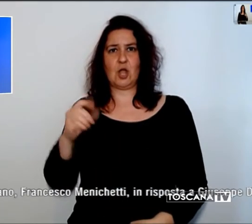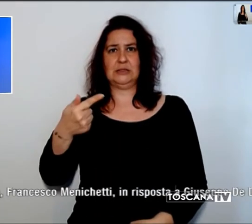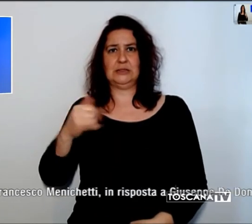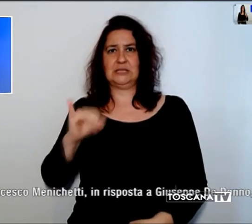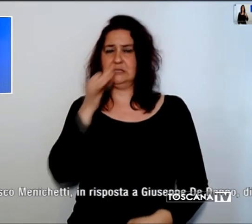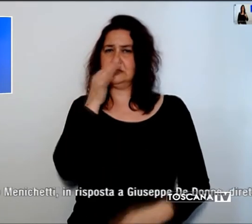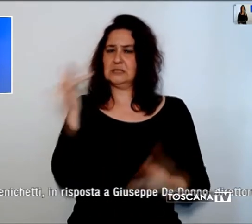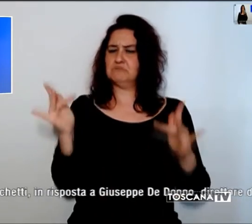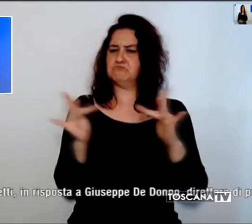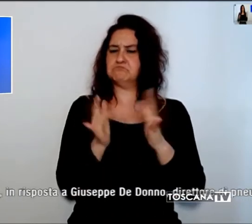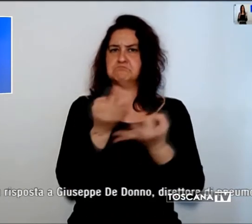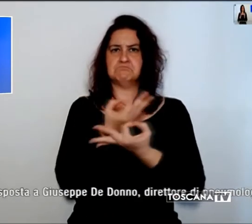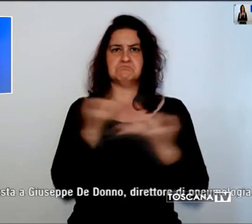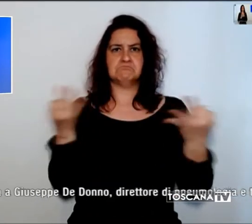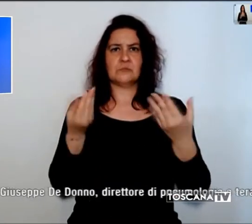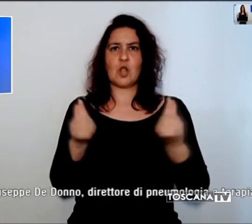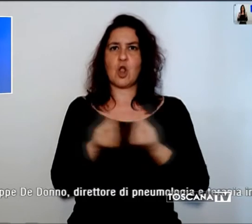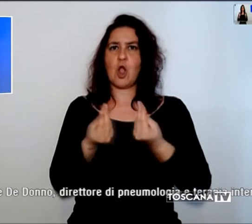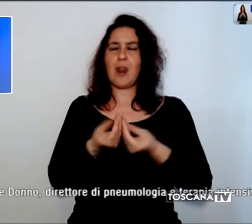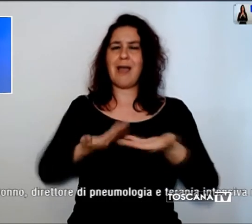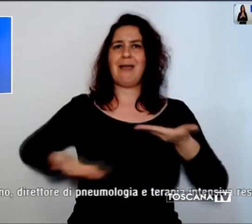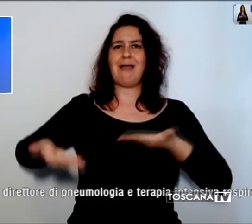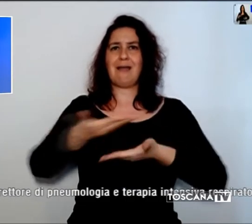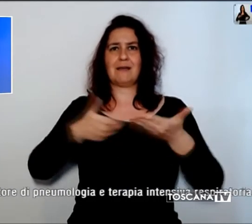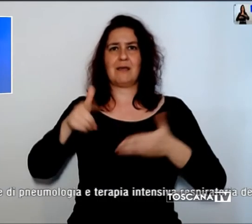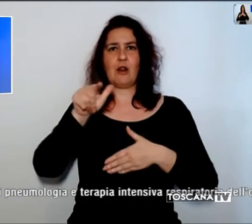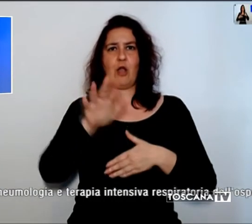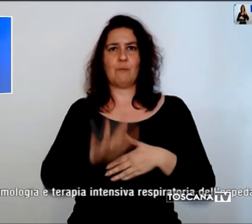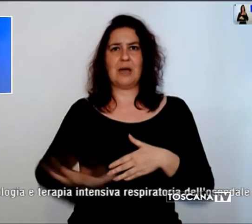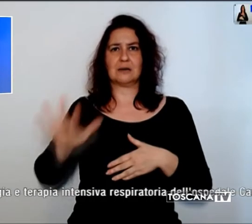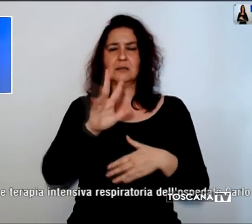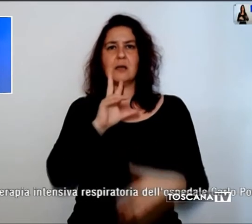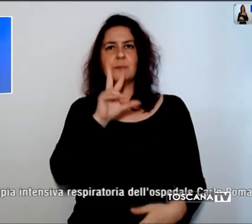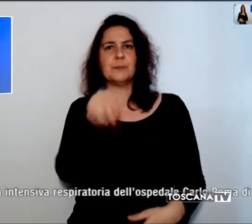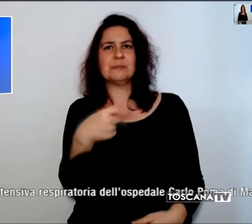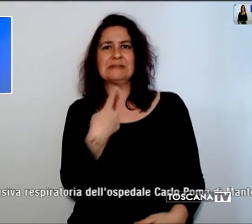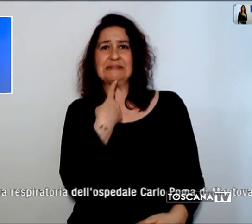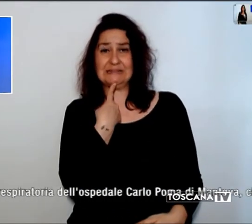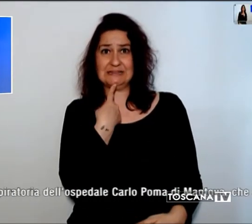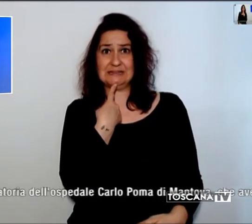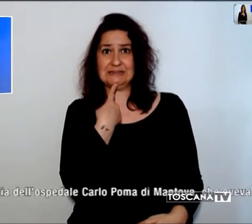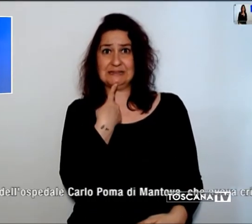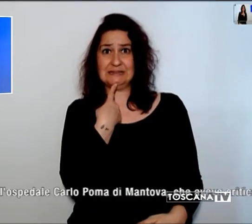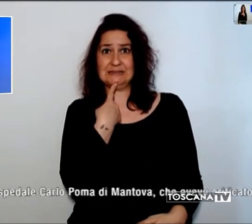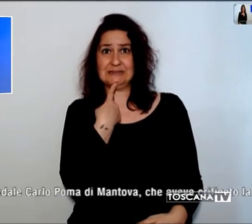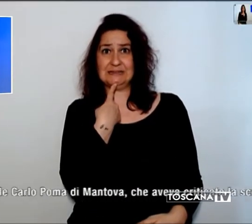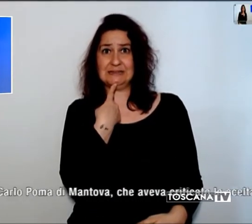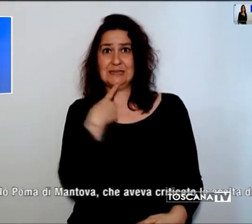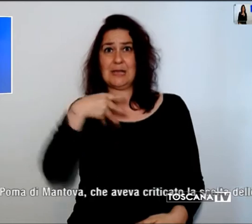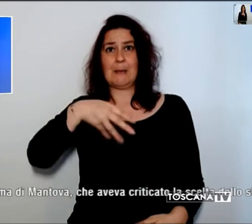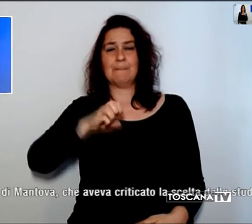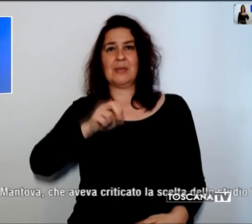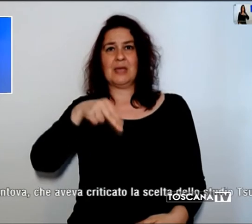con i colleghi lombardi. Lo afferma l'infettivologo pisano Francesco Menichetti.